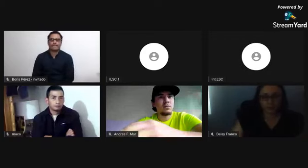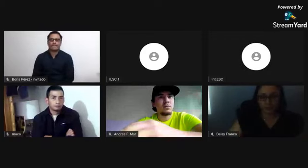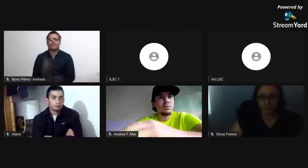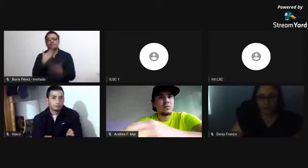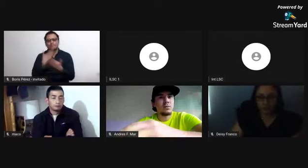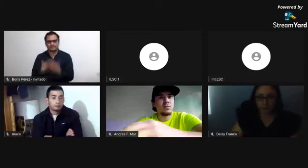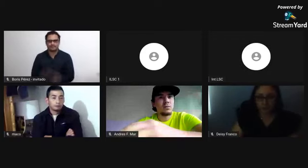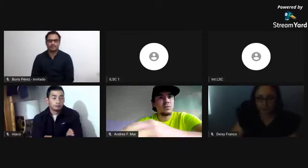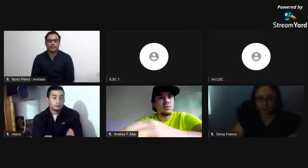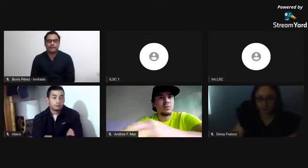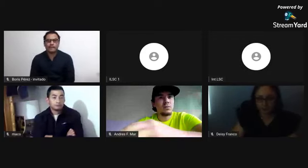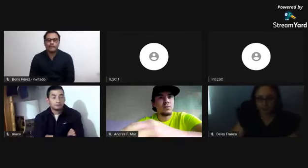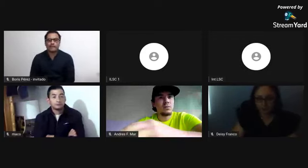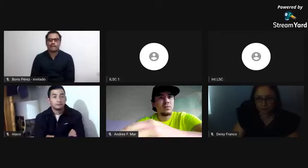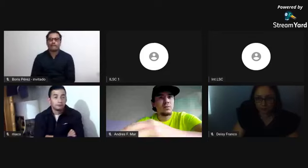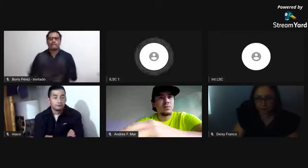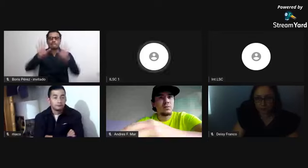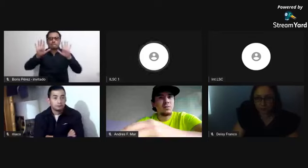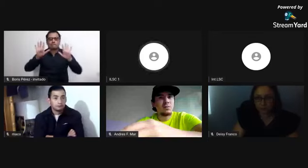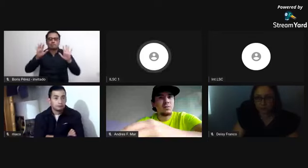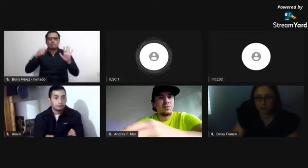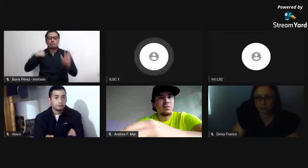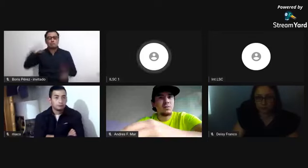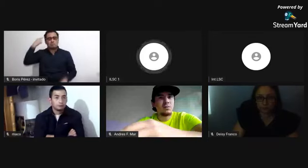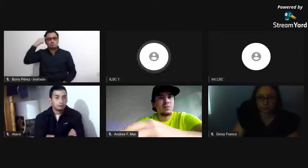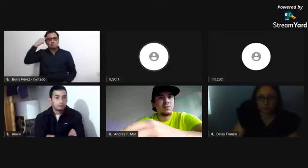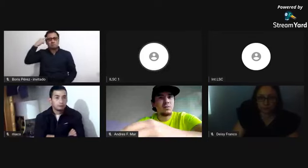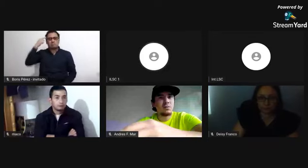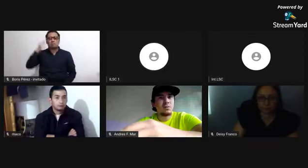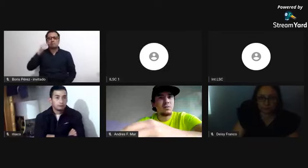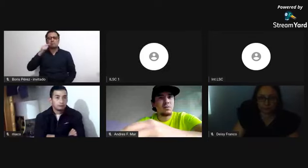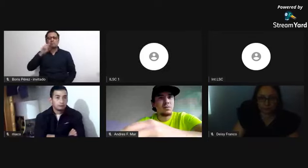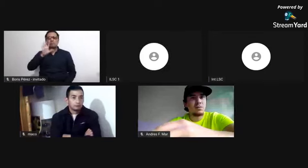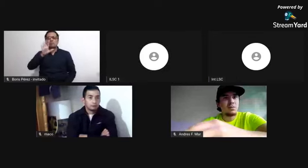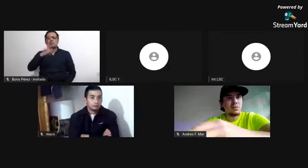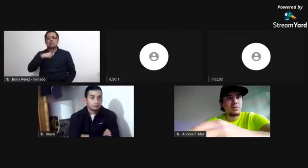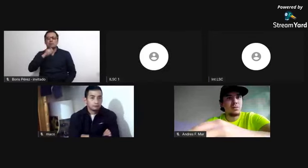Ah, bueno, muchísimas gracias, Pori, ya no tengo más preguntas.